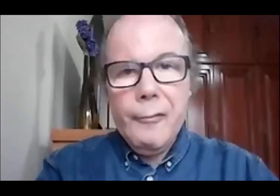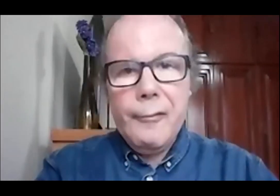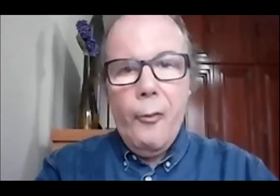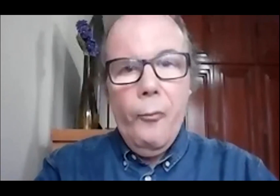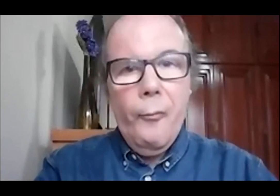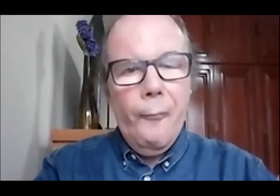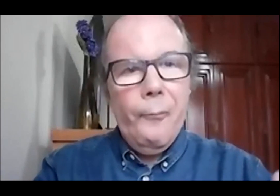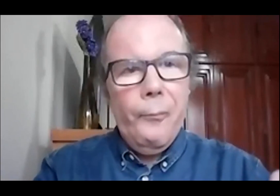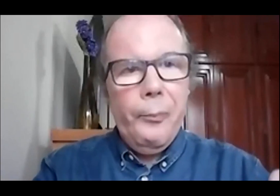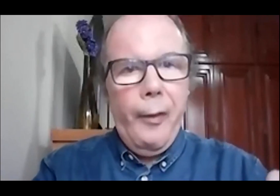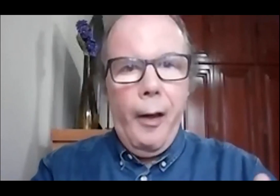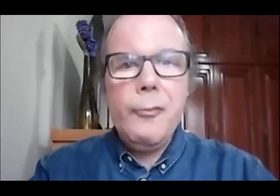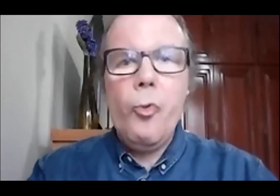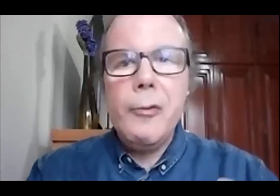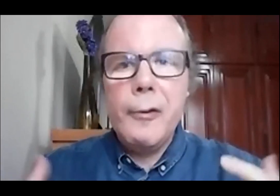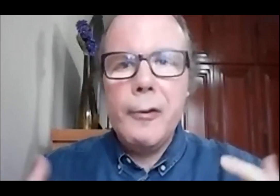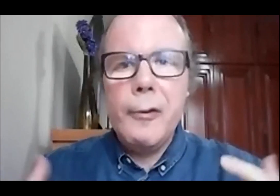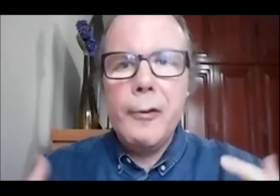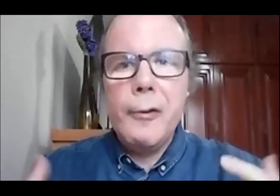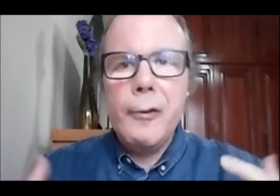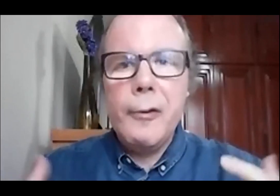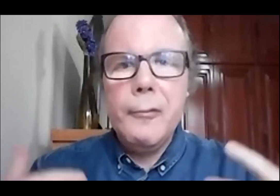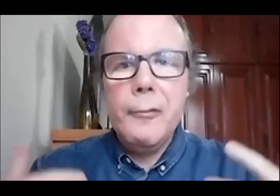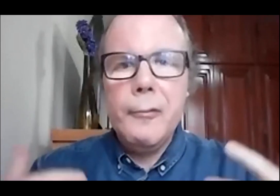reinvenção, as coisas